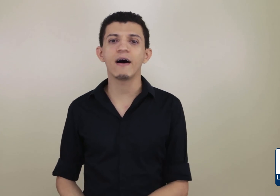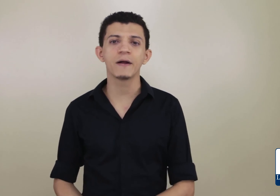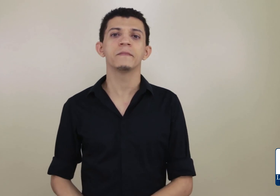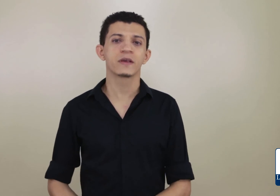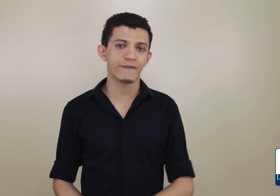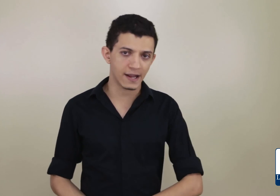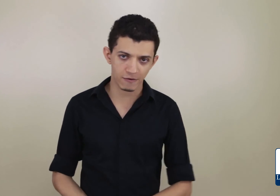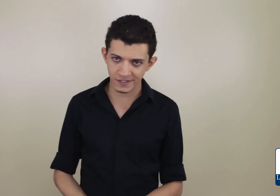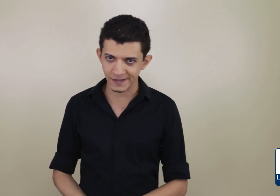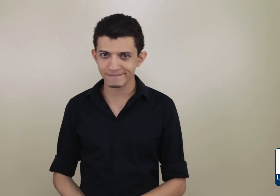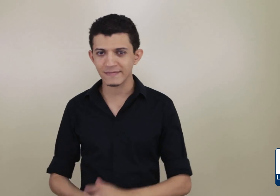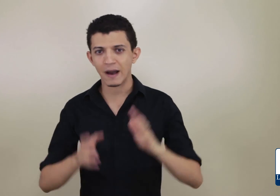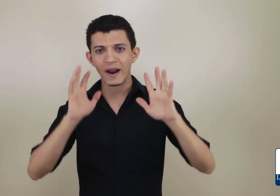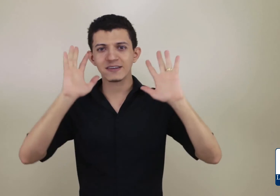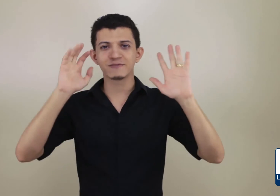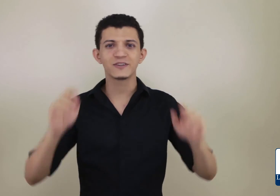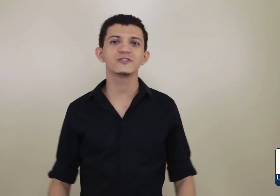aula que eu falei com você. Abraço, tchau, tchau.